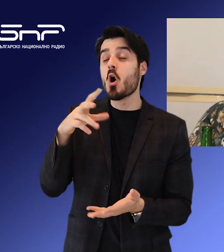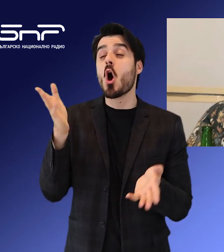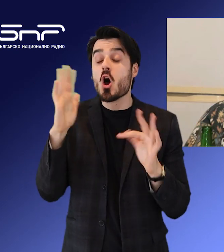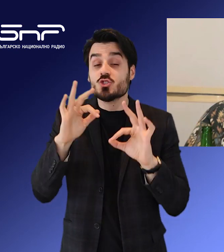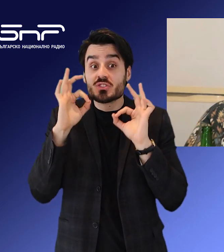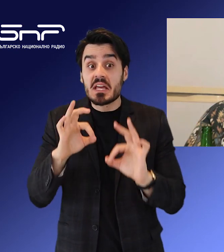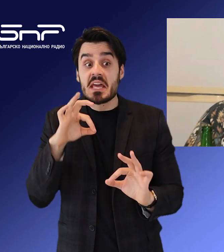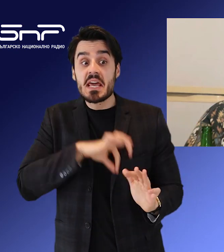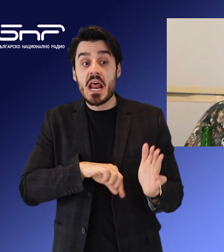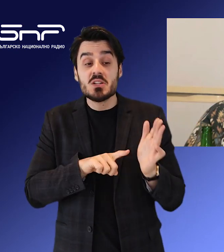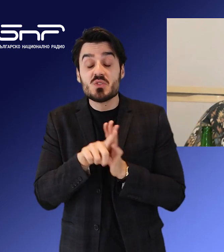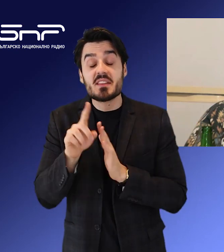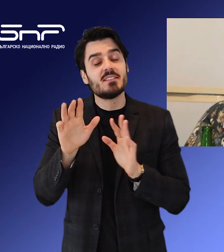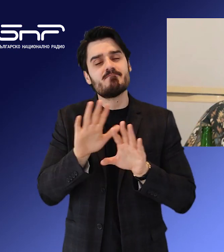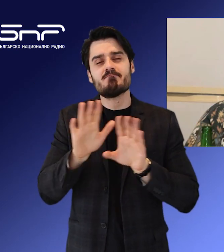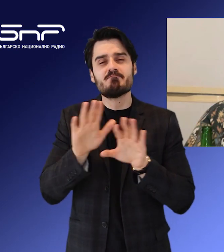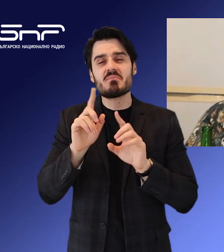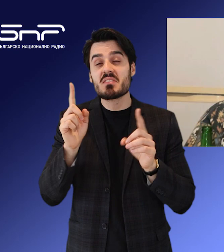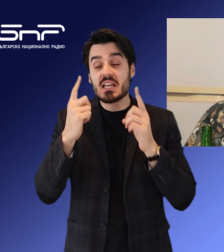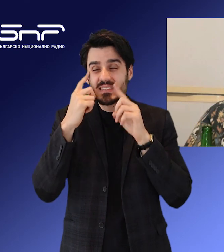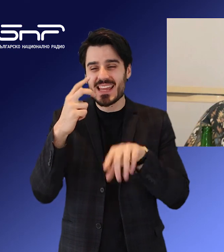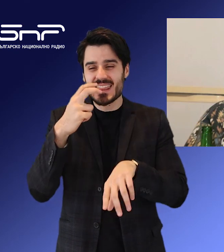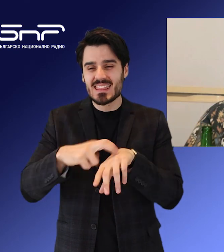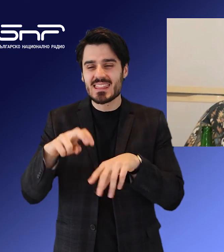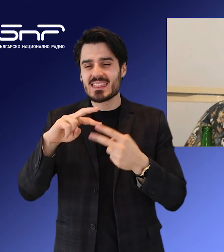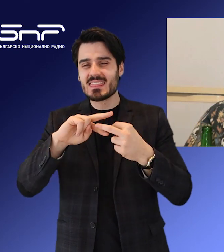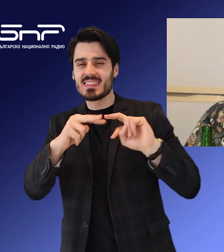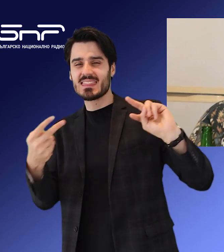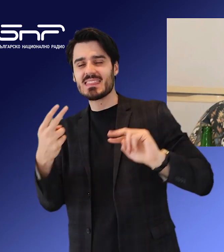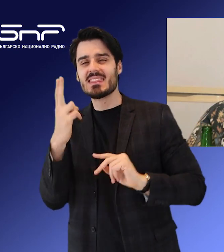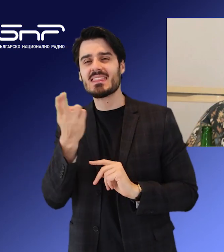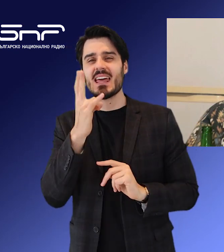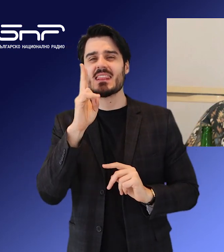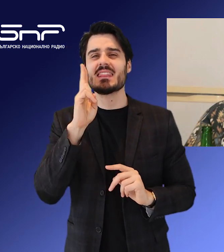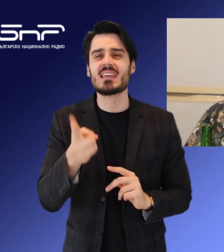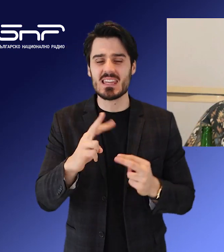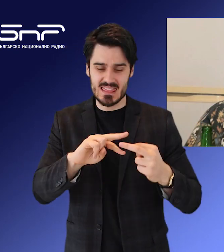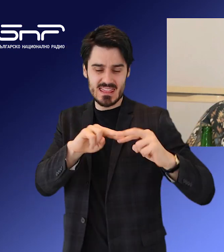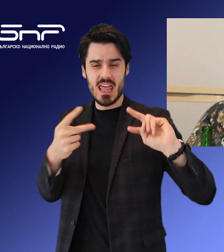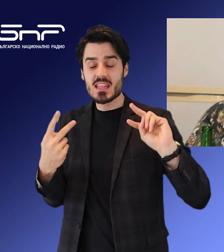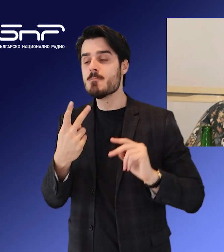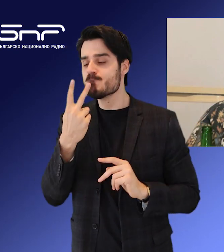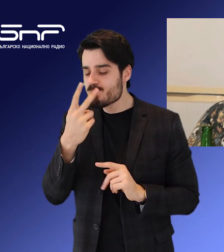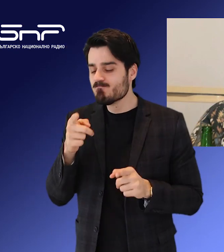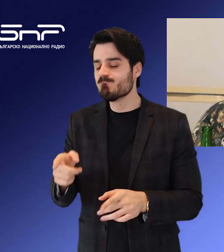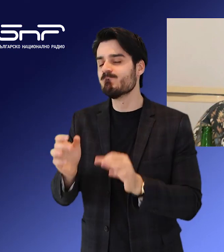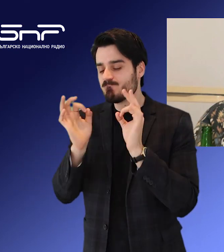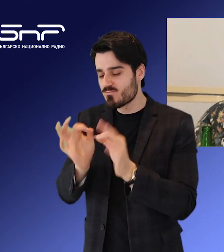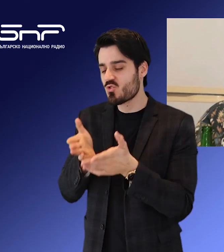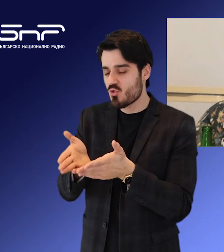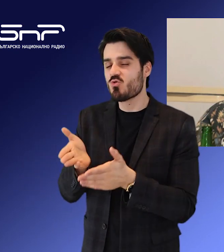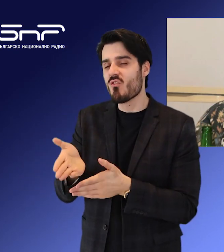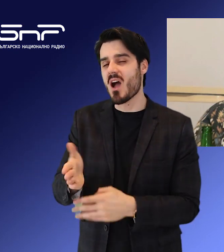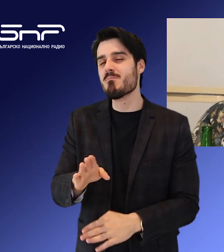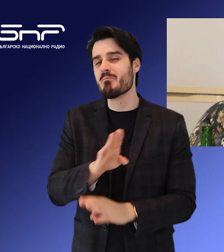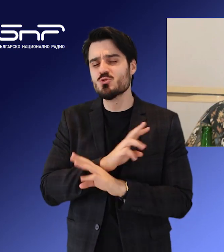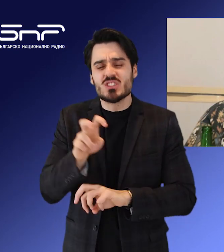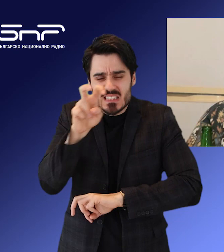още няма резултати от назначената ДНК експертиза, но близки на младия мъж са го разпознали и са потвърдили